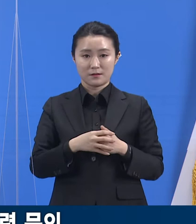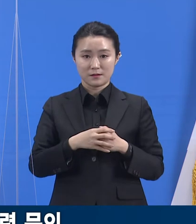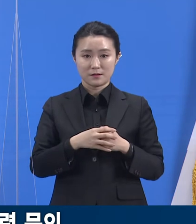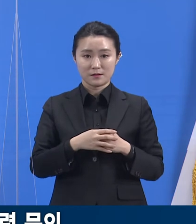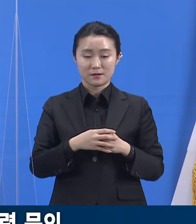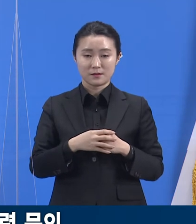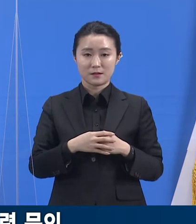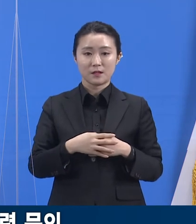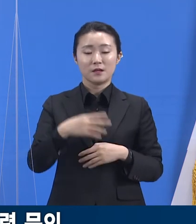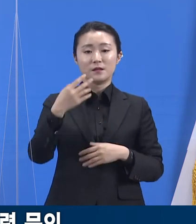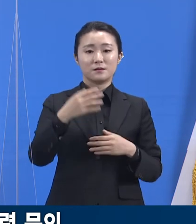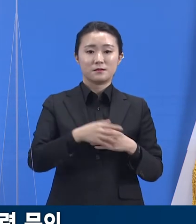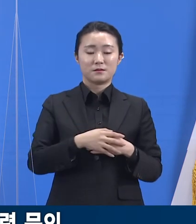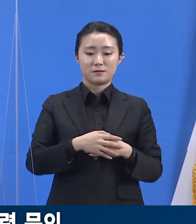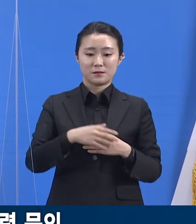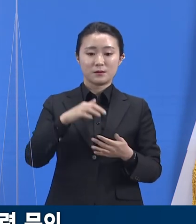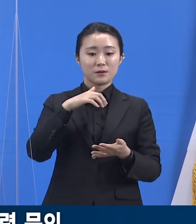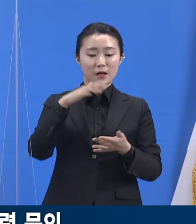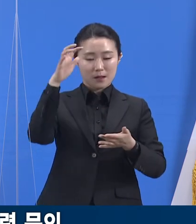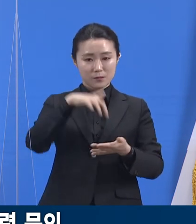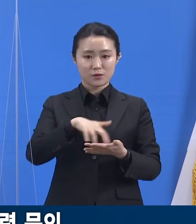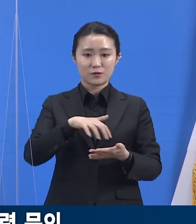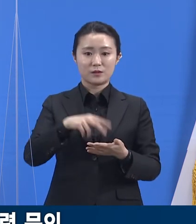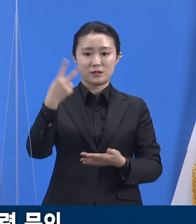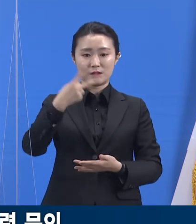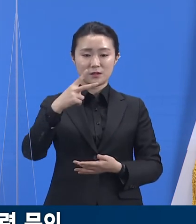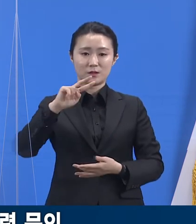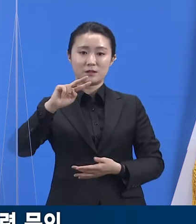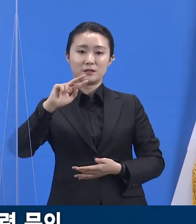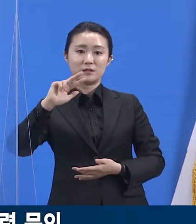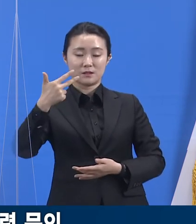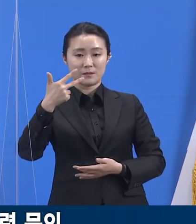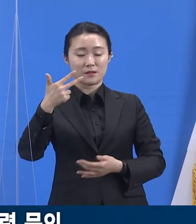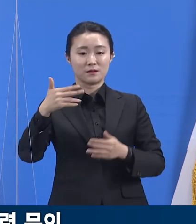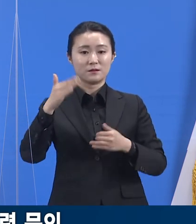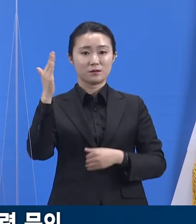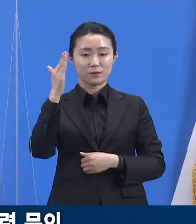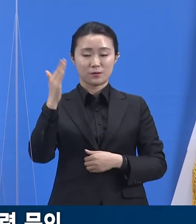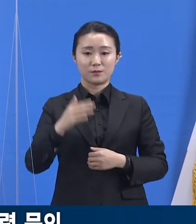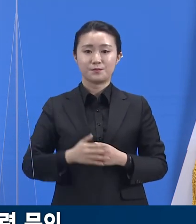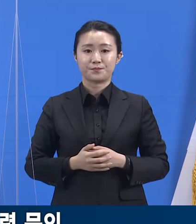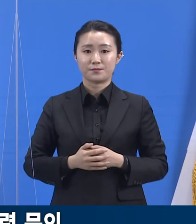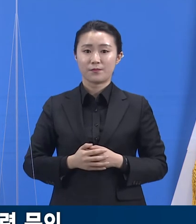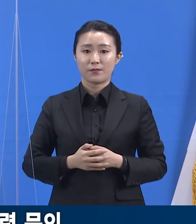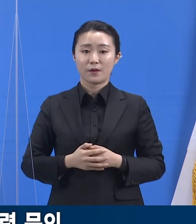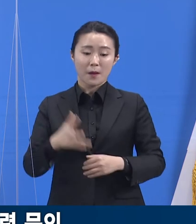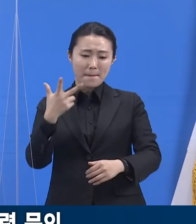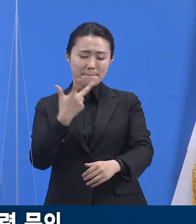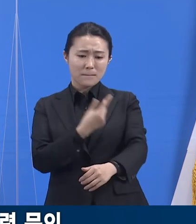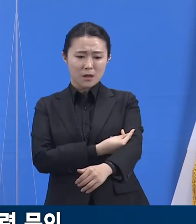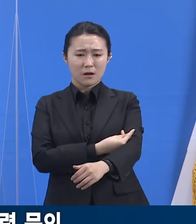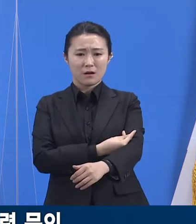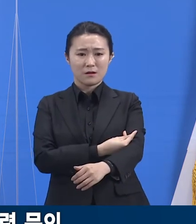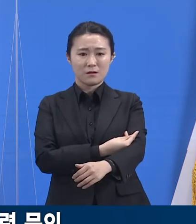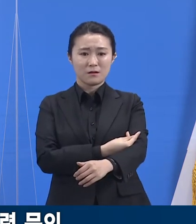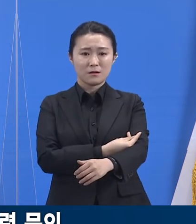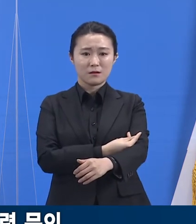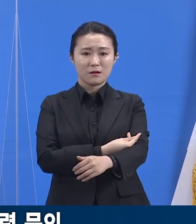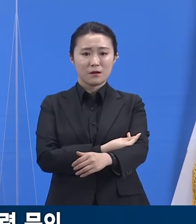총 2,703건입니다. 백신 이상반응에 대응할 경기도 민관합동 신속대응팀과